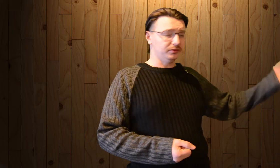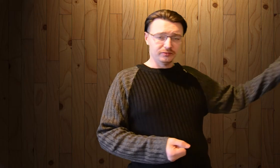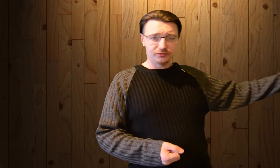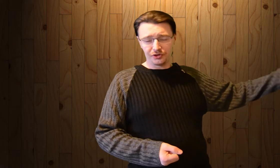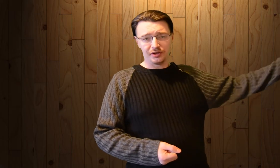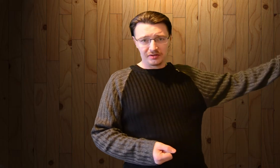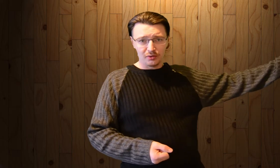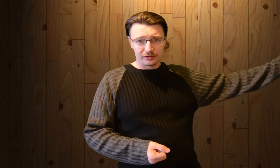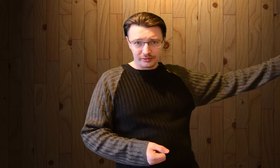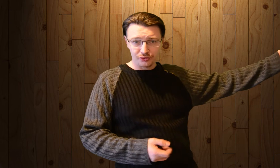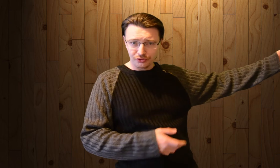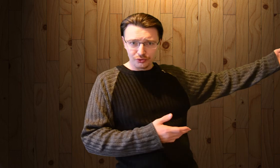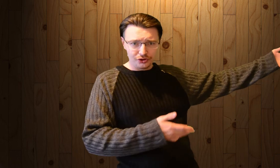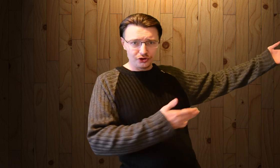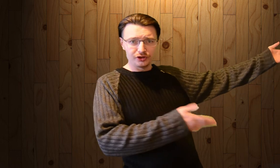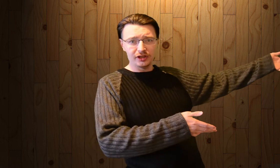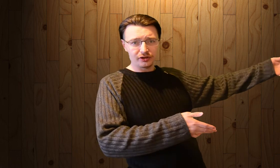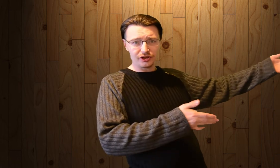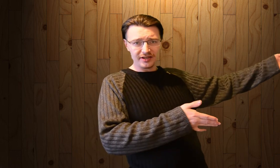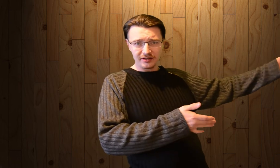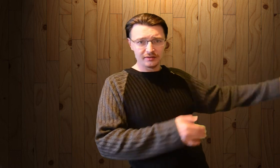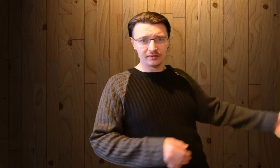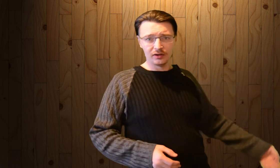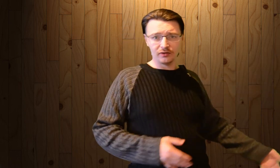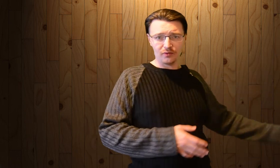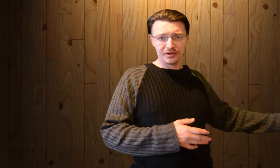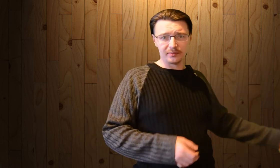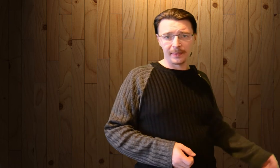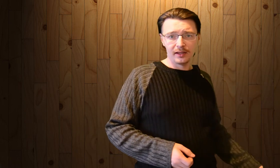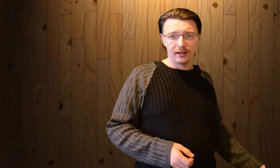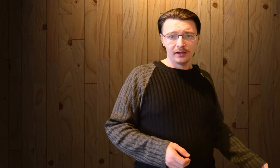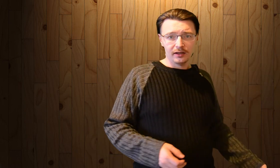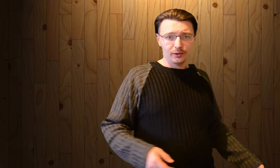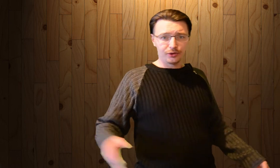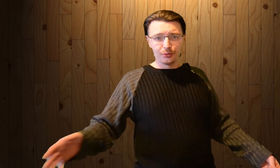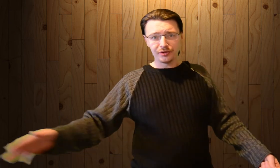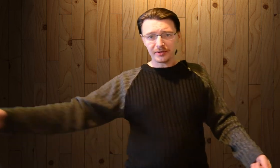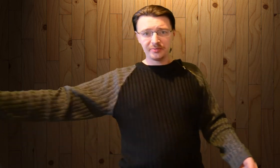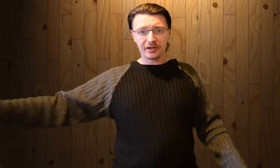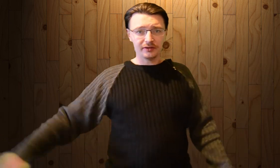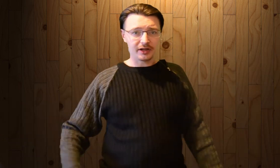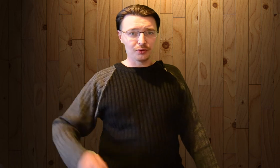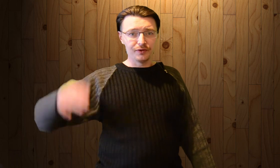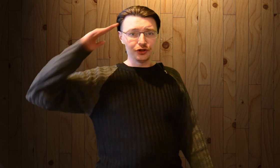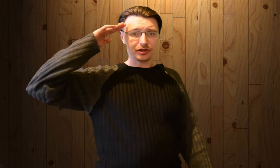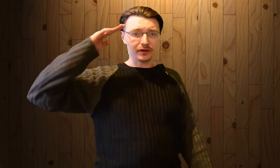Через сколько там следующий год? Через четыре? Шесть? Восемь? Или уже Путин посмертного, как его величество?